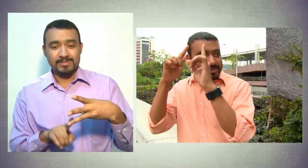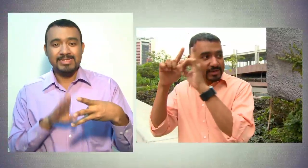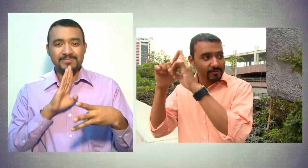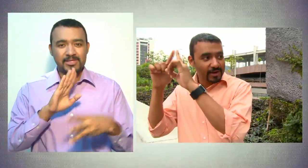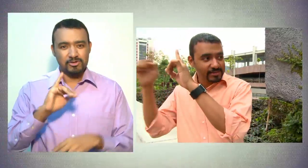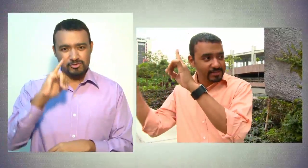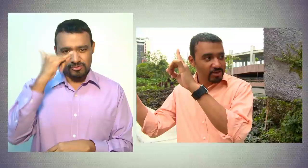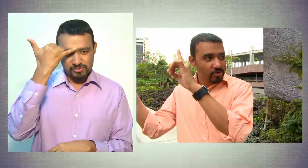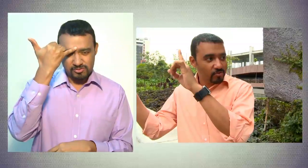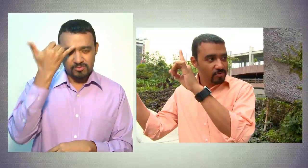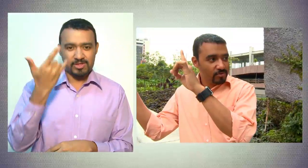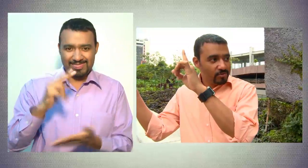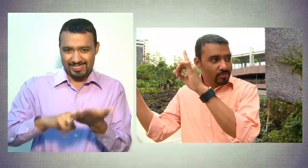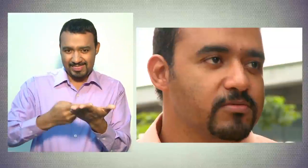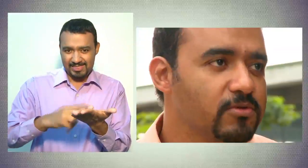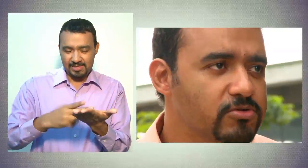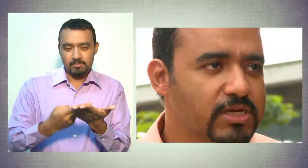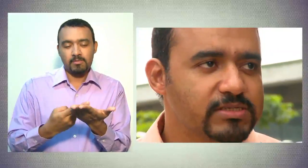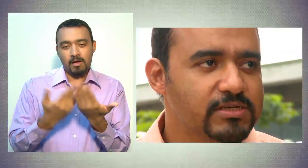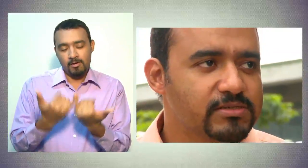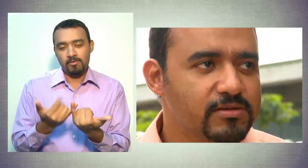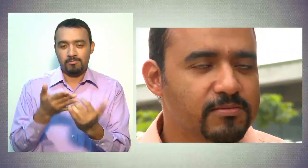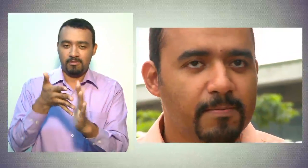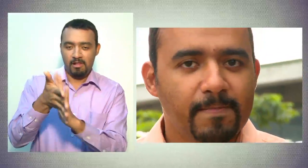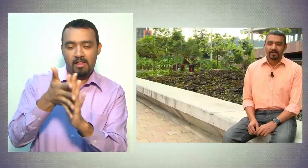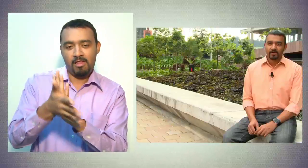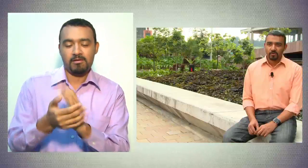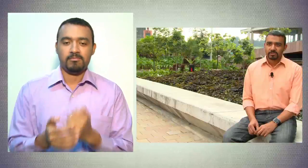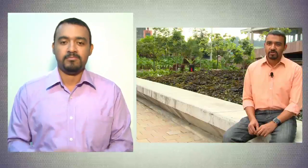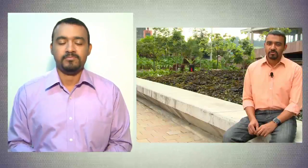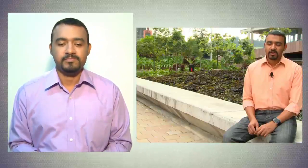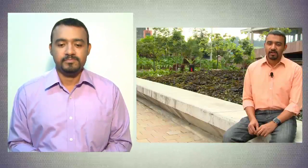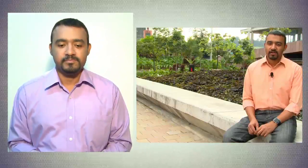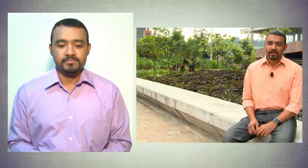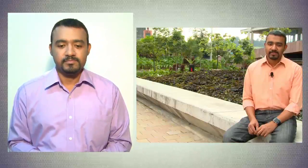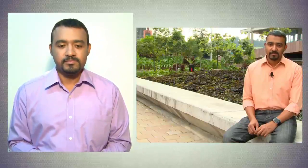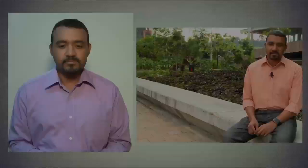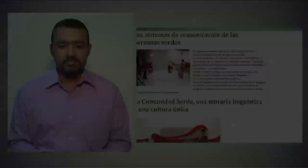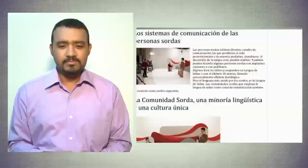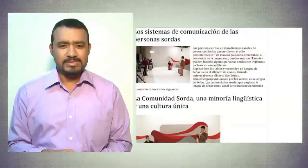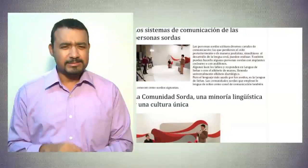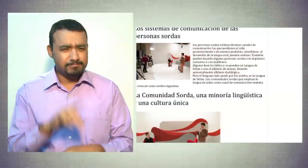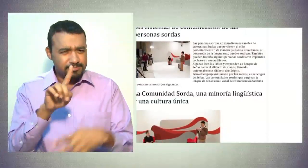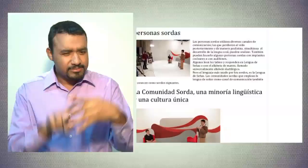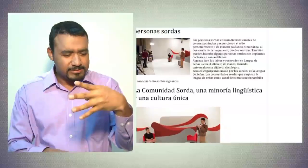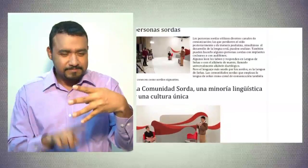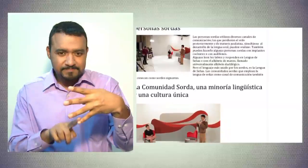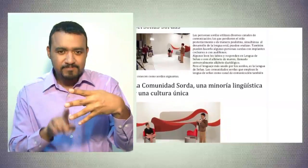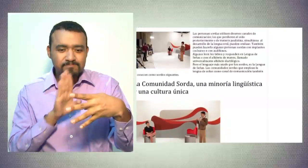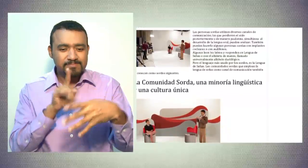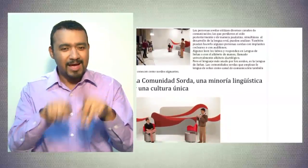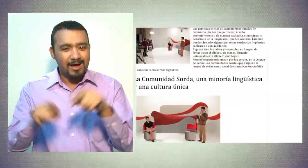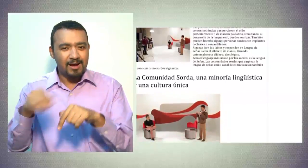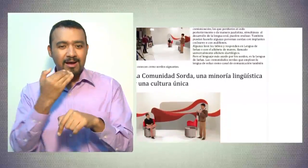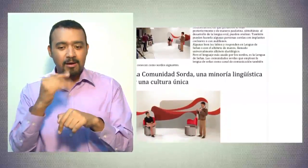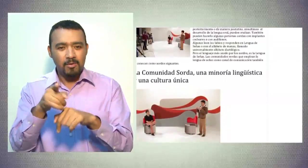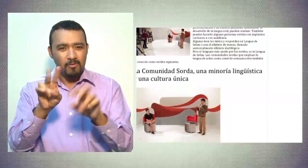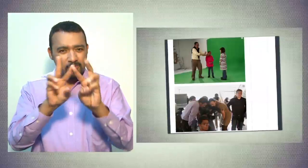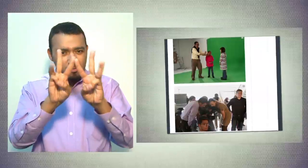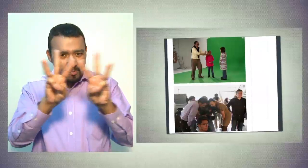John Jairo Blandón, intérprete en lengua de señas, nos acompaña en la editorial. El Defensor en Redes te muestra algunas opciones